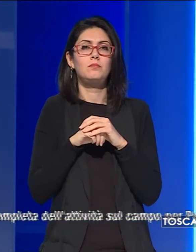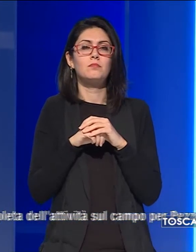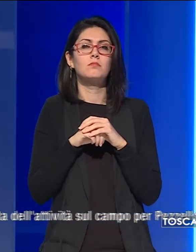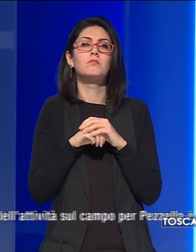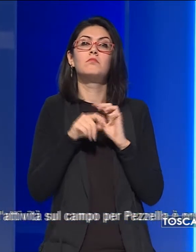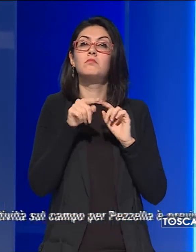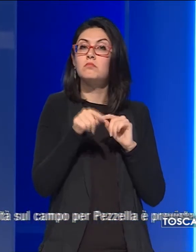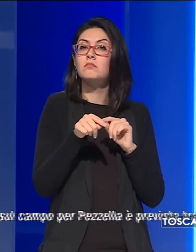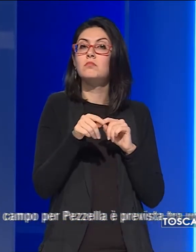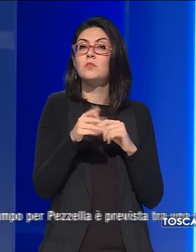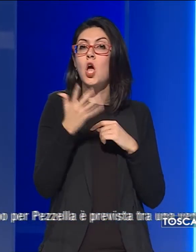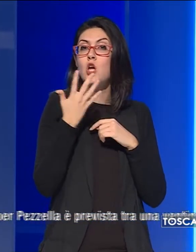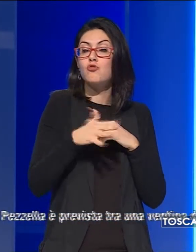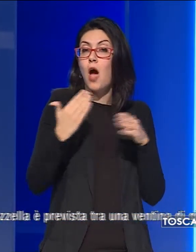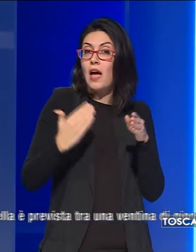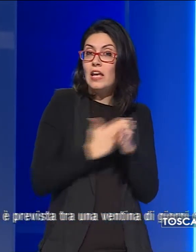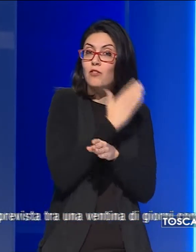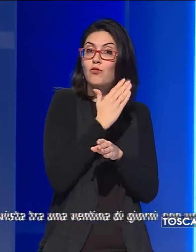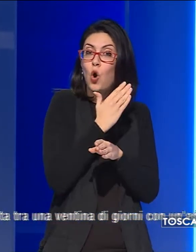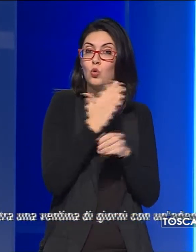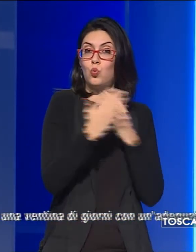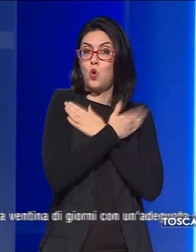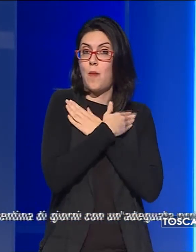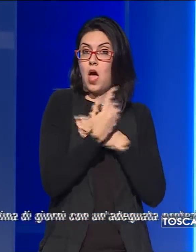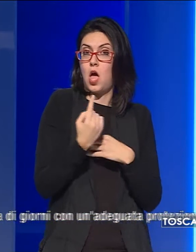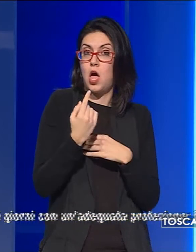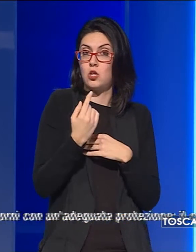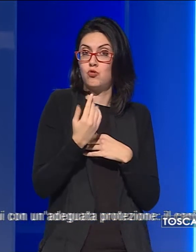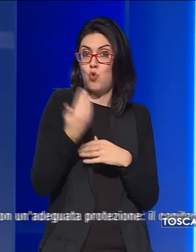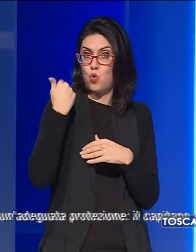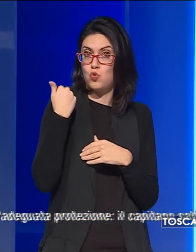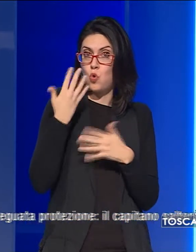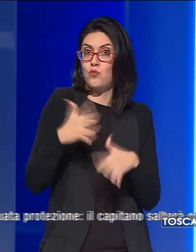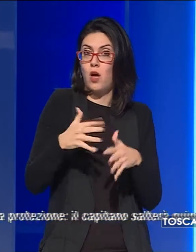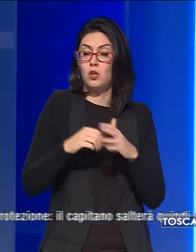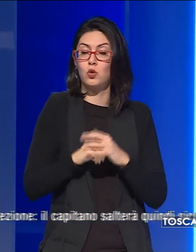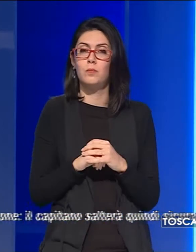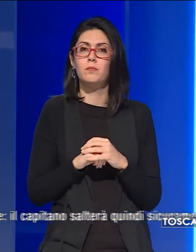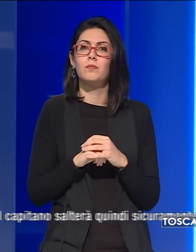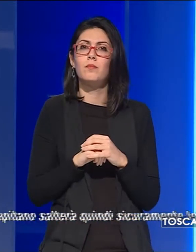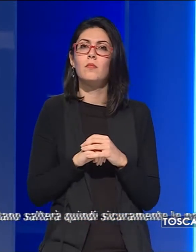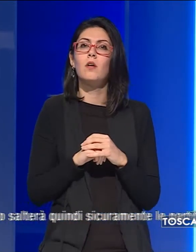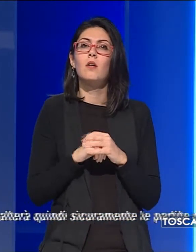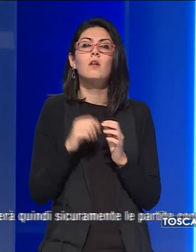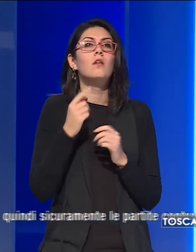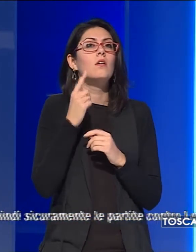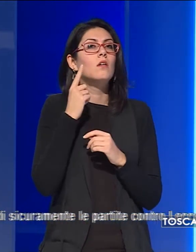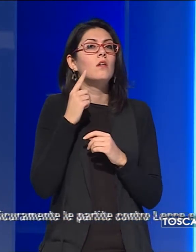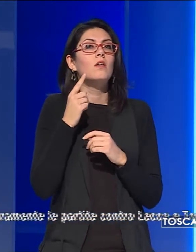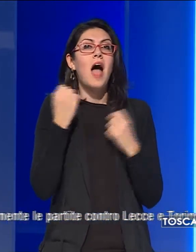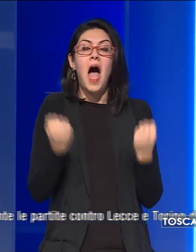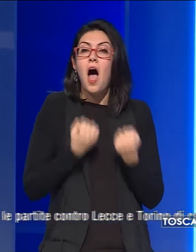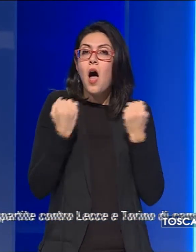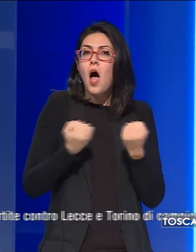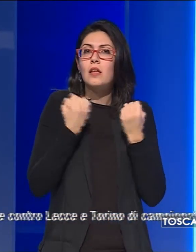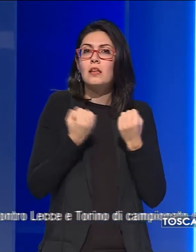dove fra l'altro si era infortunato già nel maggio scorso. La ripresa completa dell'attività sul